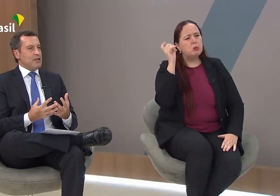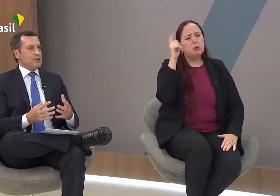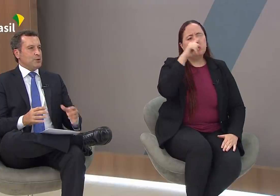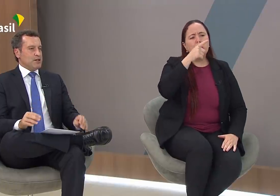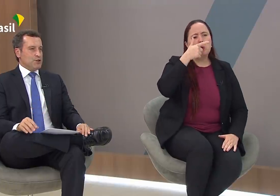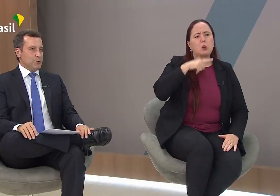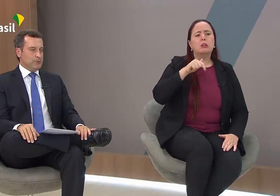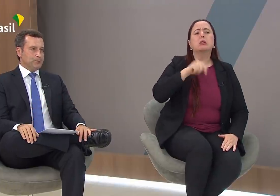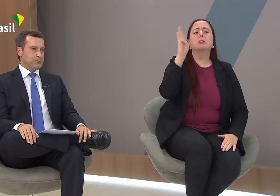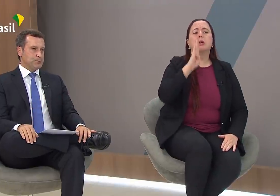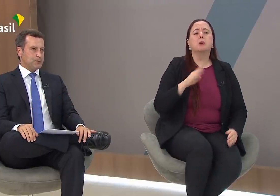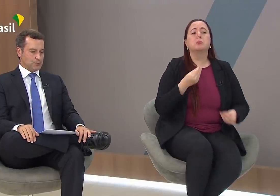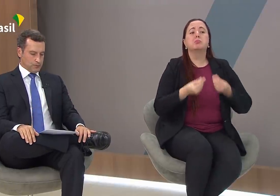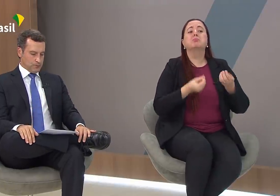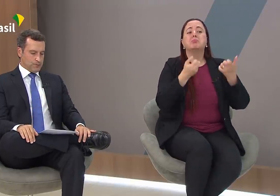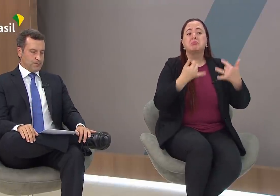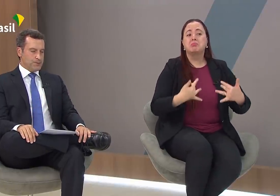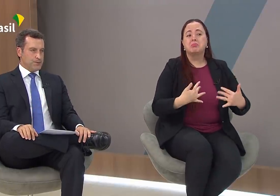alcançado ainda no Brasil?